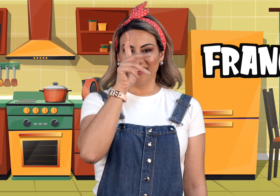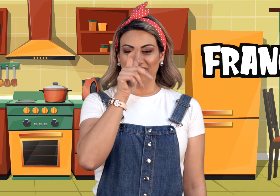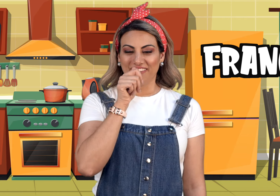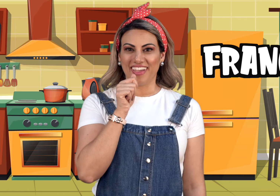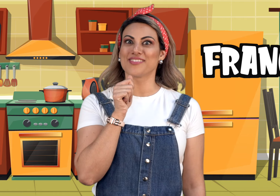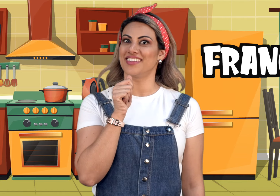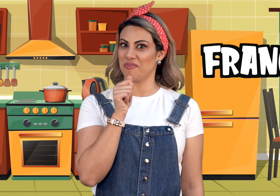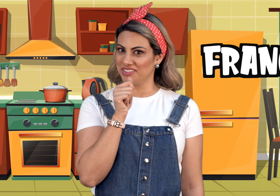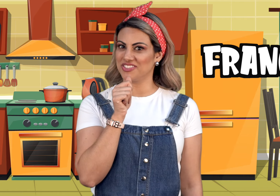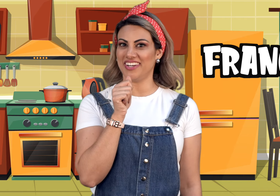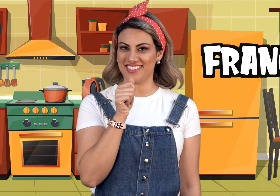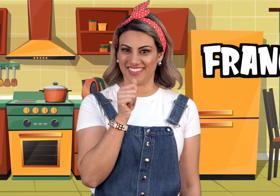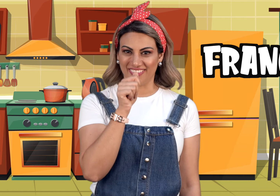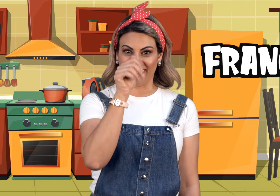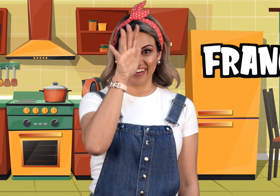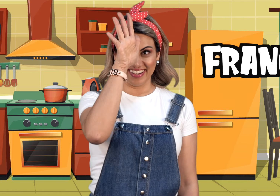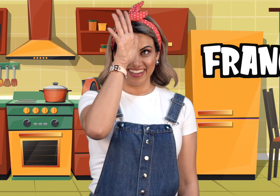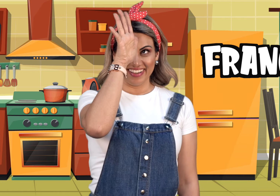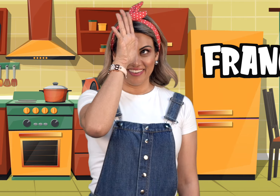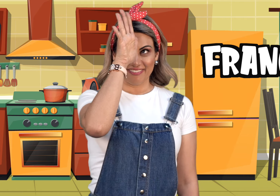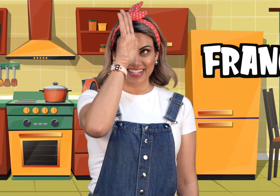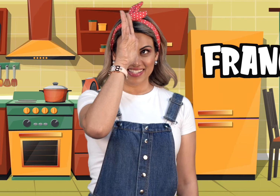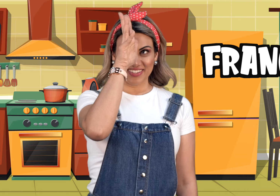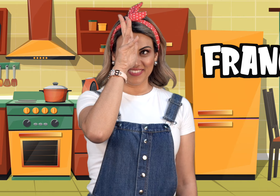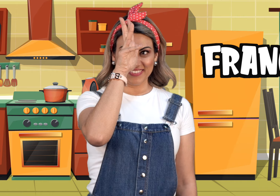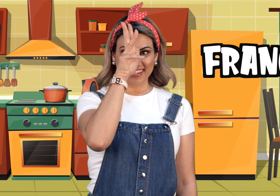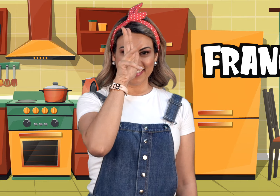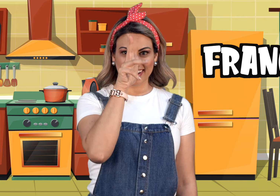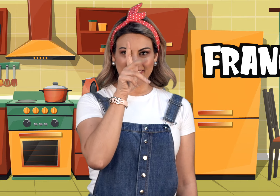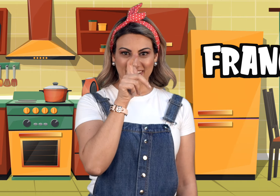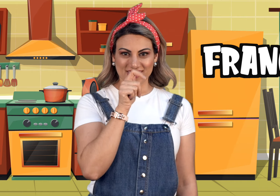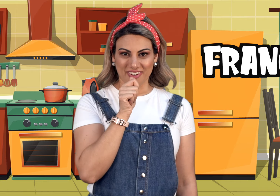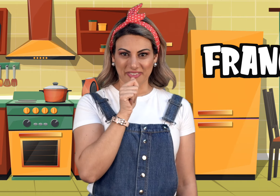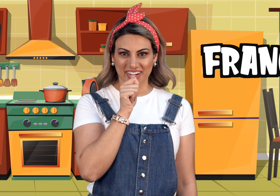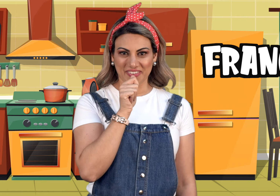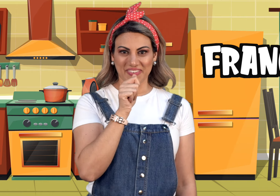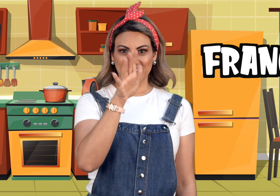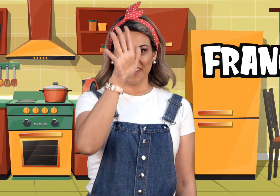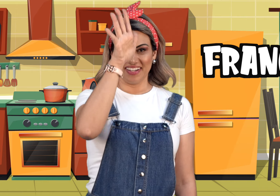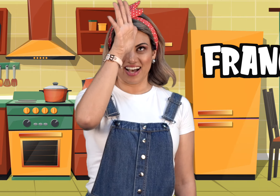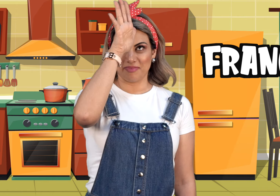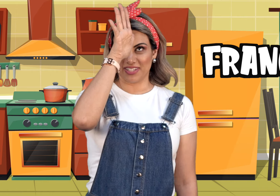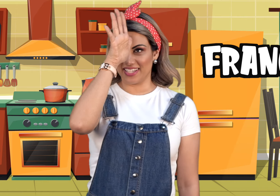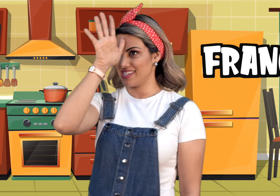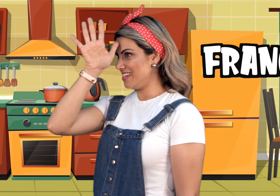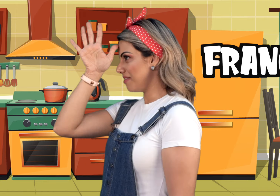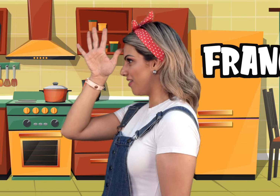Frango. É um sinal muito divertido, ó. Vai descendo um dedo de cada vez, ó. Frango. A mão tá aqui em cima,